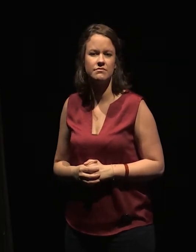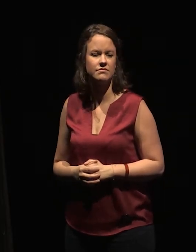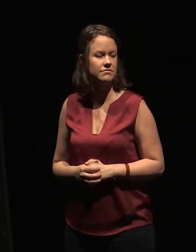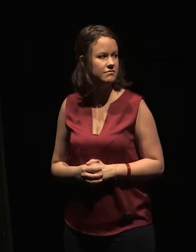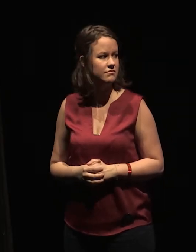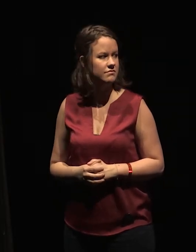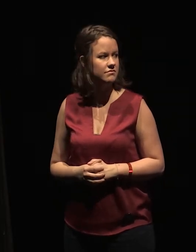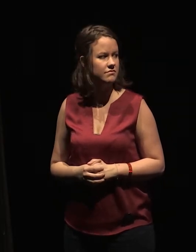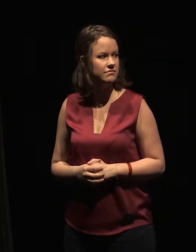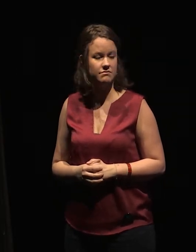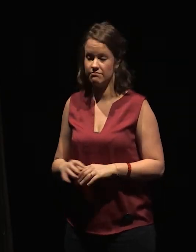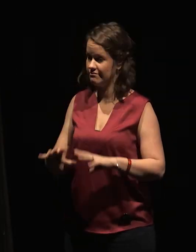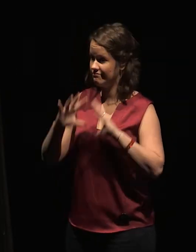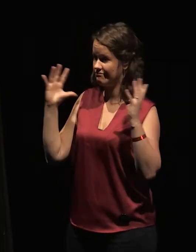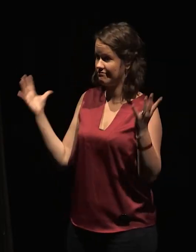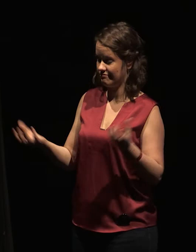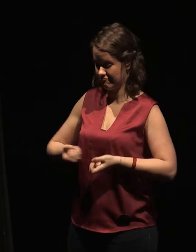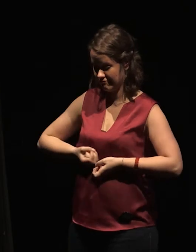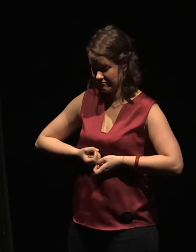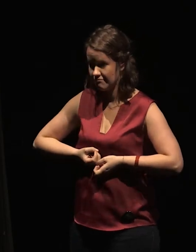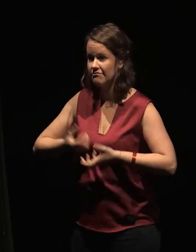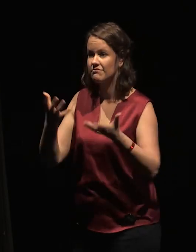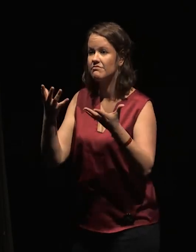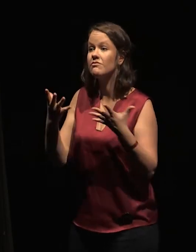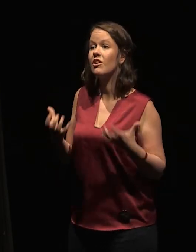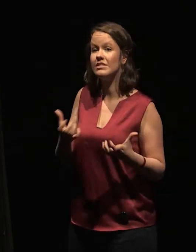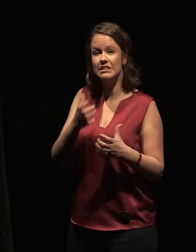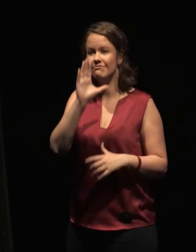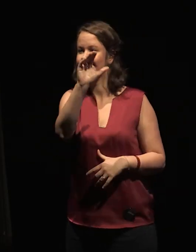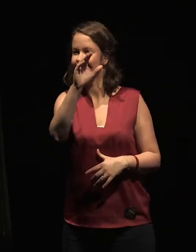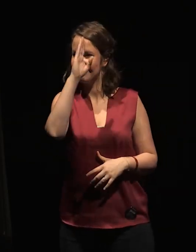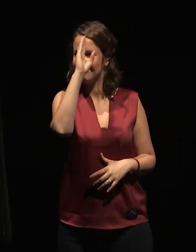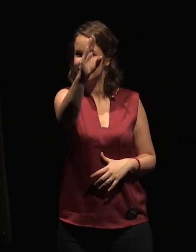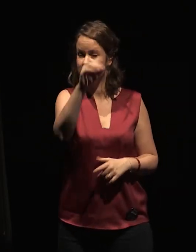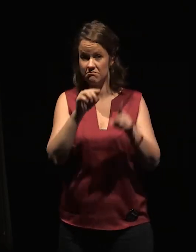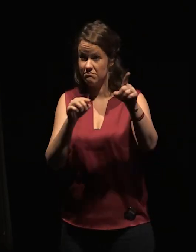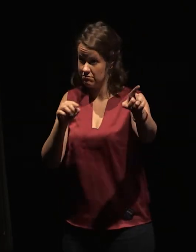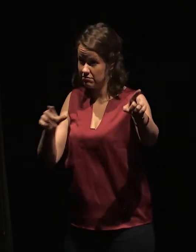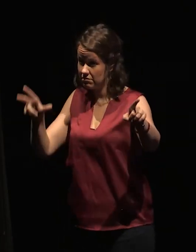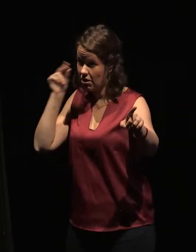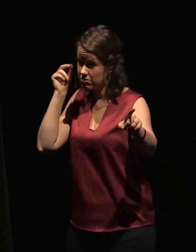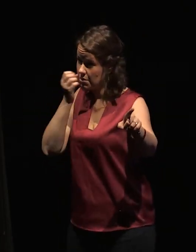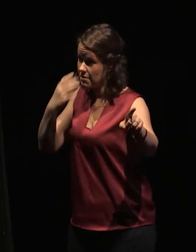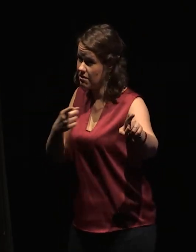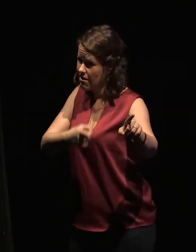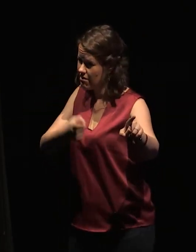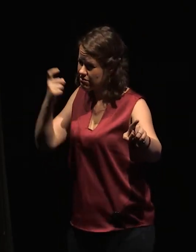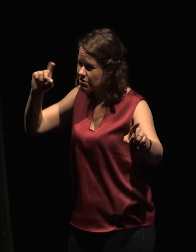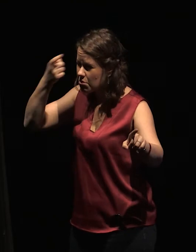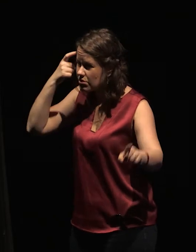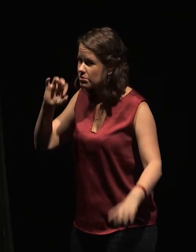Ces paroles que nous aurions aimé dire sur le pas de la porte, il les entend parfaitement, parfaitement. Mais il